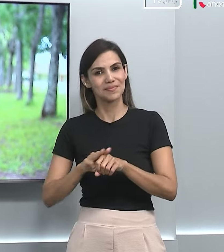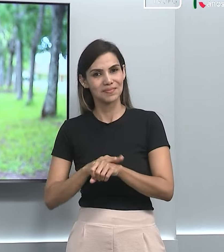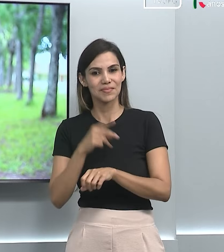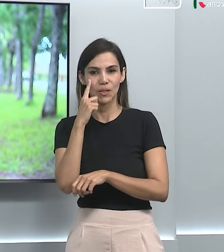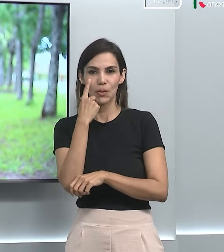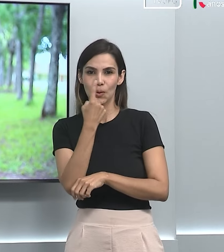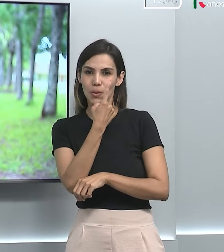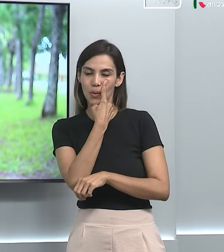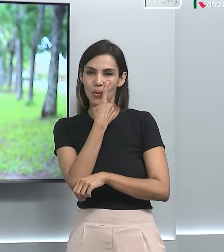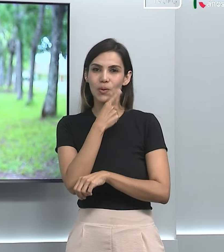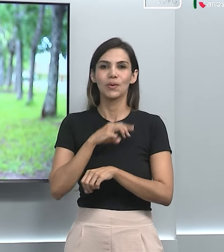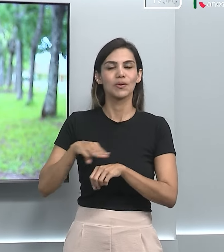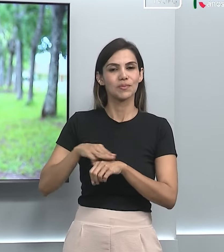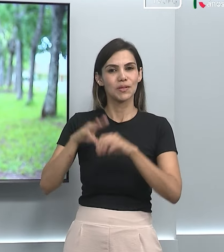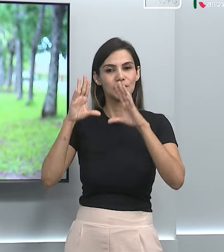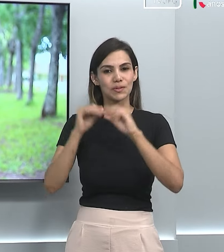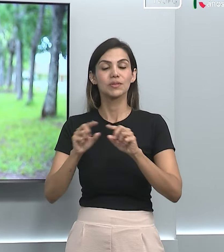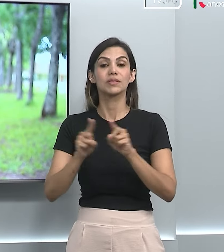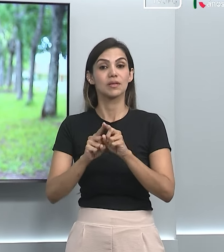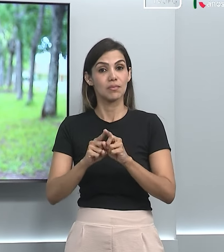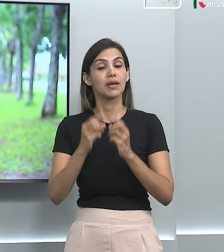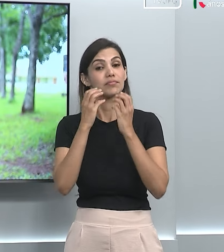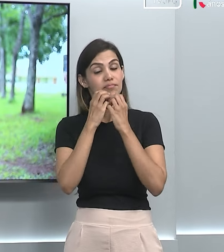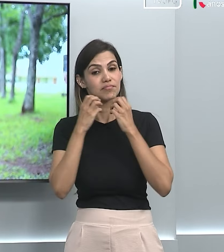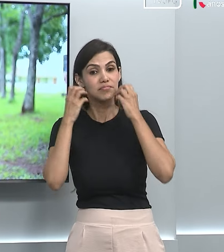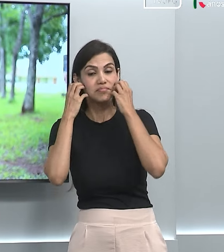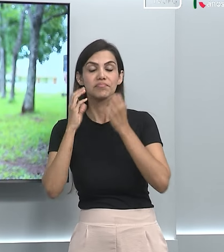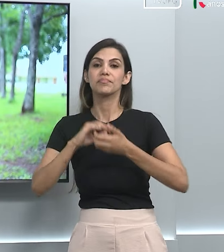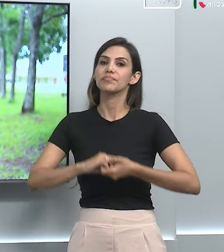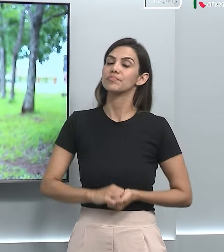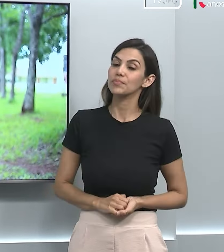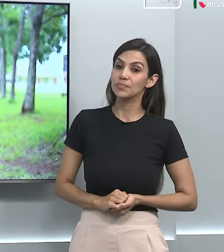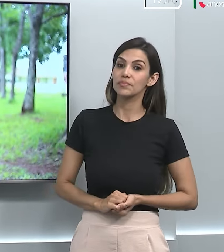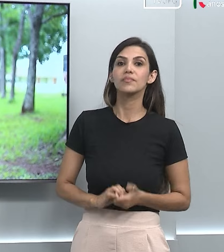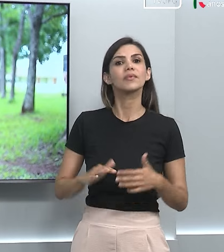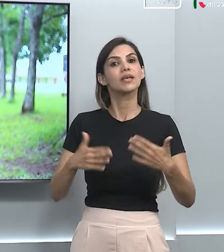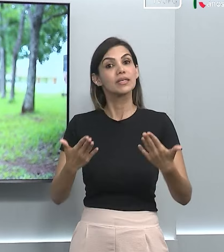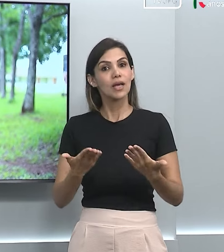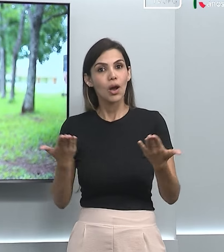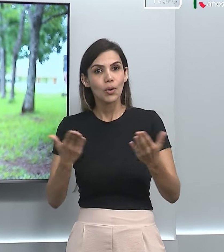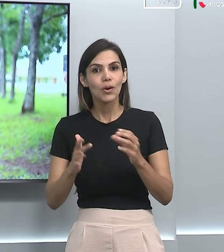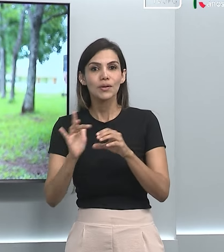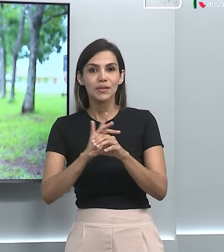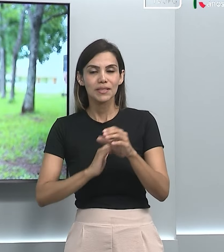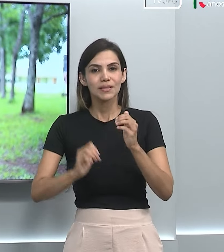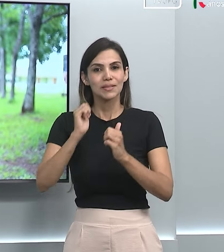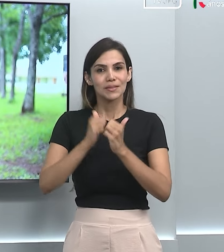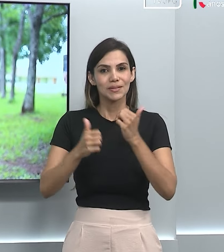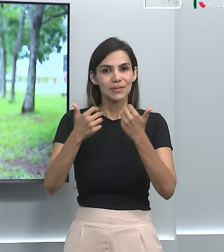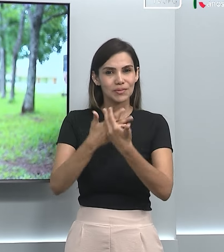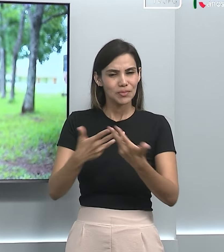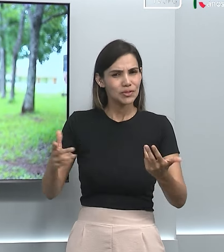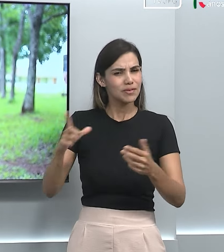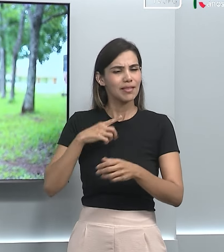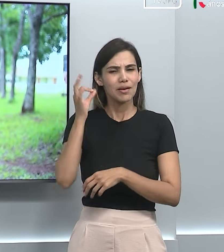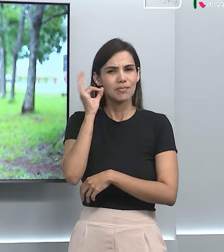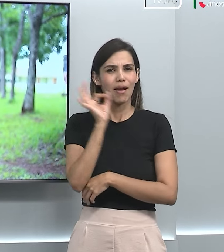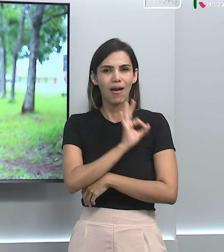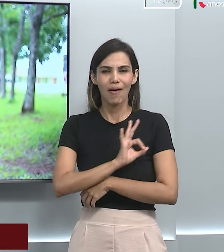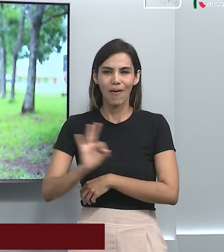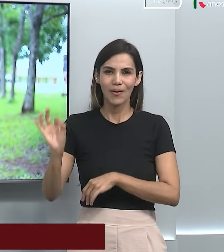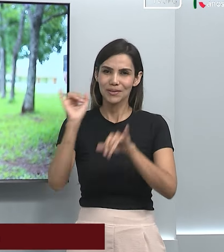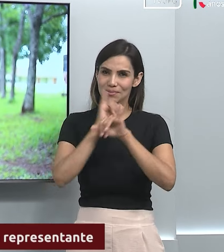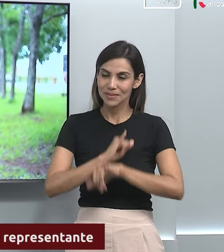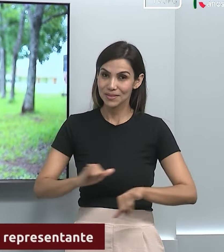olhos castanhos escuros. E também estou usando barba. Bom, vamos começar o Conexões Esportivas de hoje com uma ótima notícia